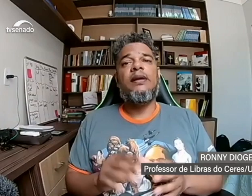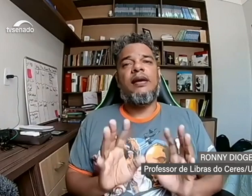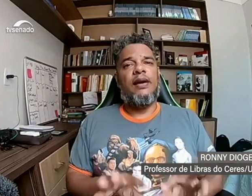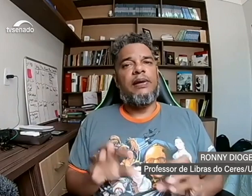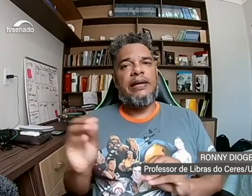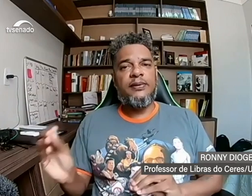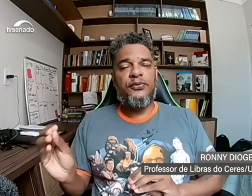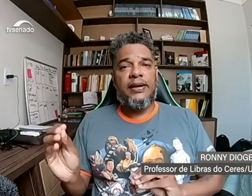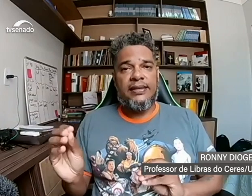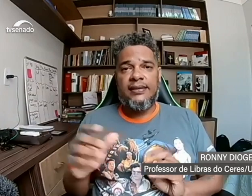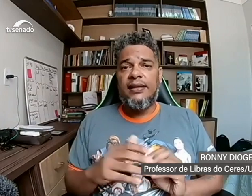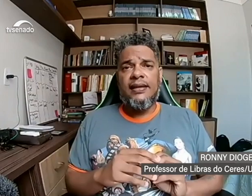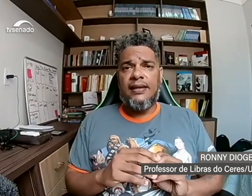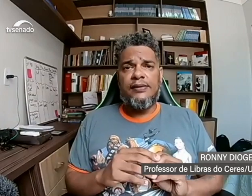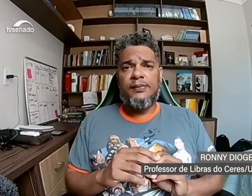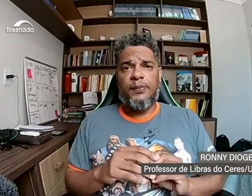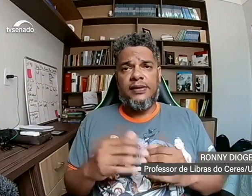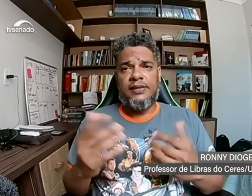é uma língua diferente. Eles, por exemplo,